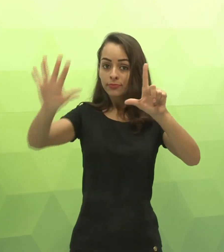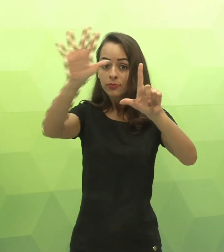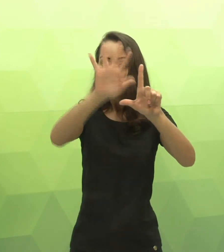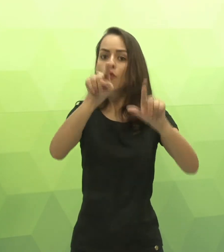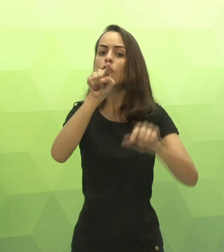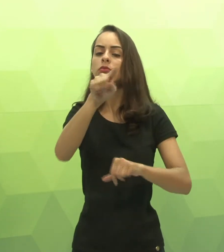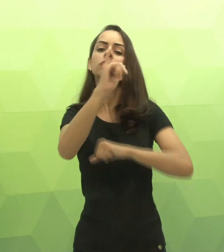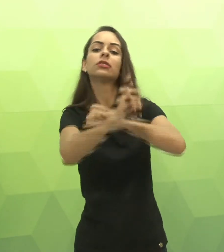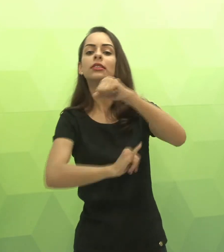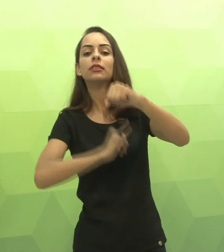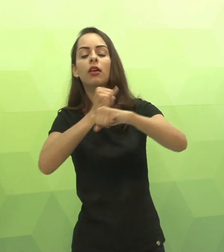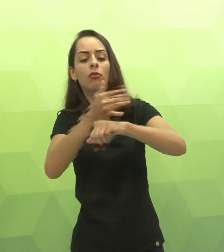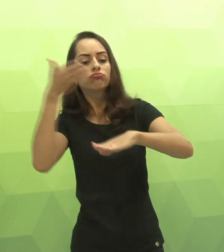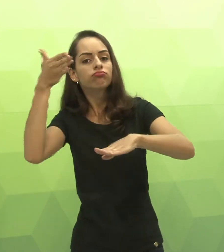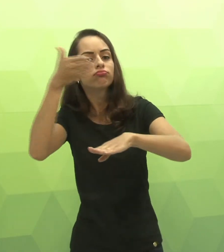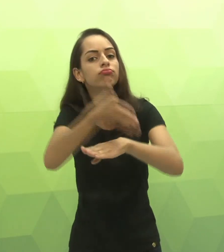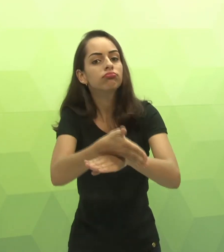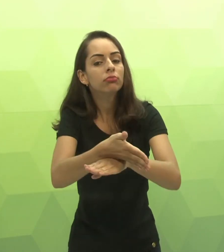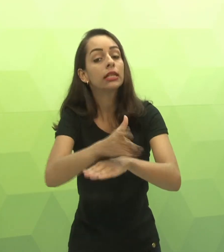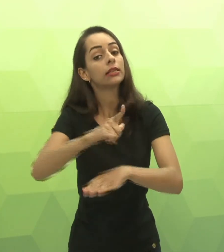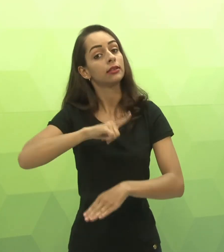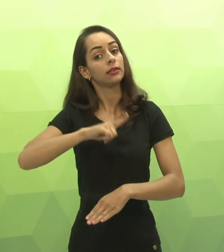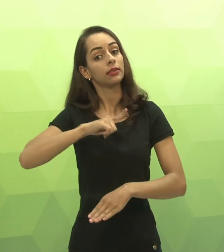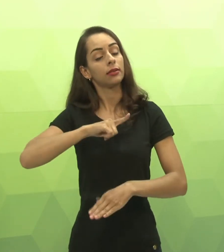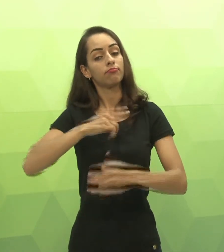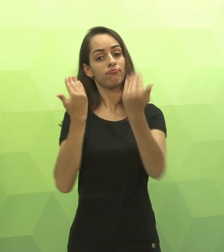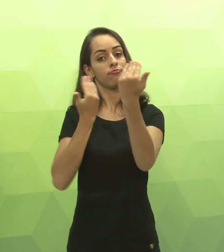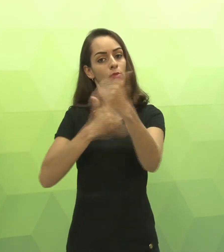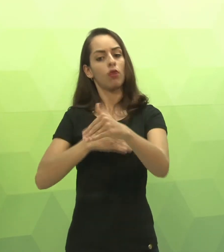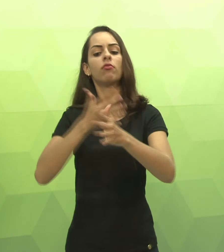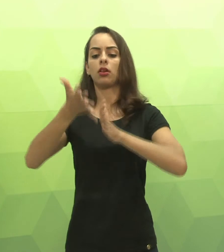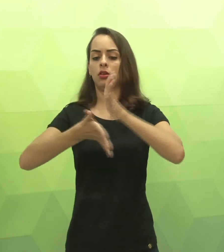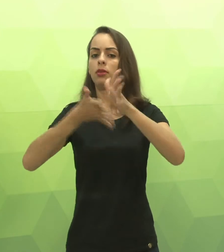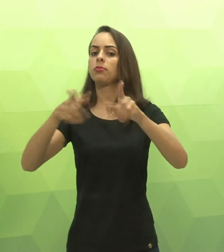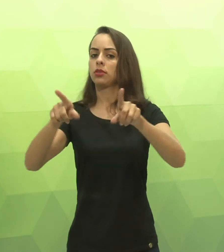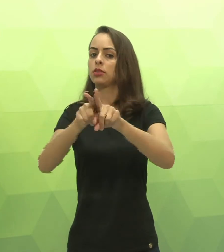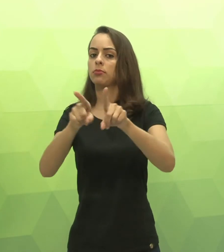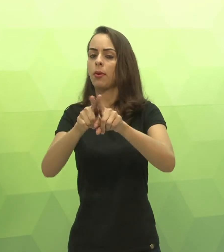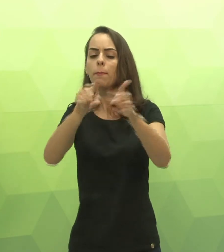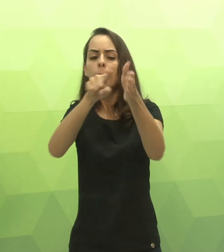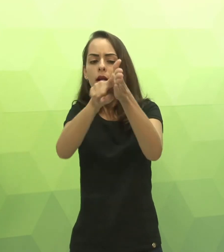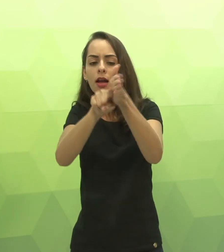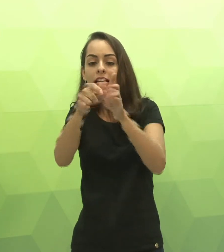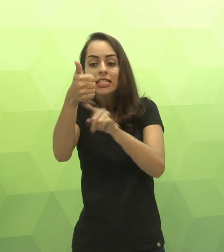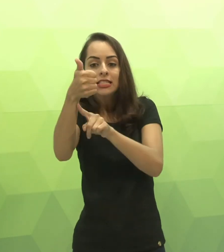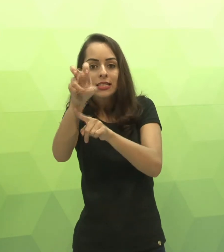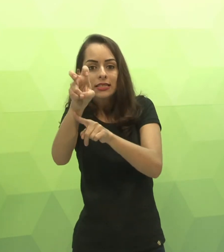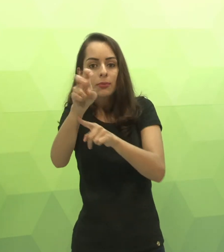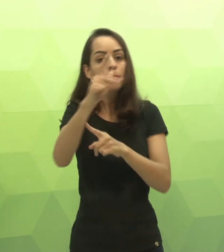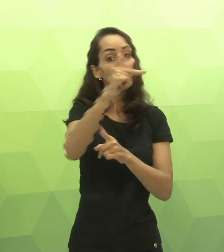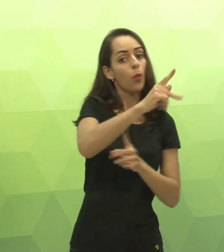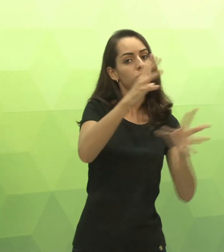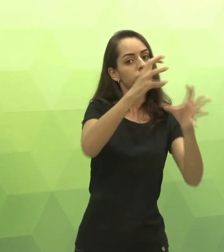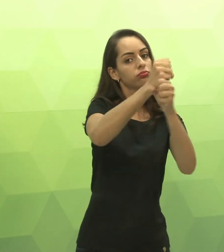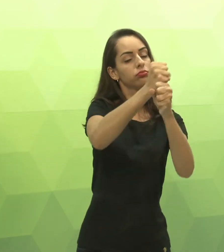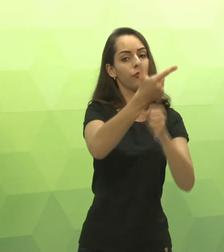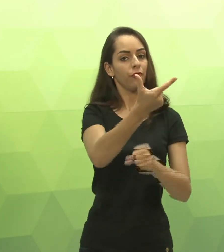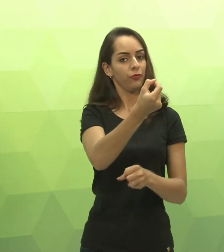vocês sabem bem como funciona. No ambiente virtual, que é quando você irá acessar a internet, haverá também a prova em Libras, com 15 15